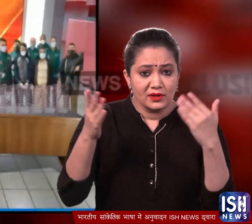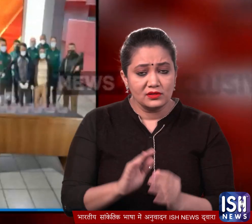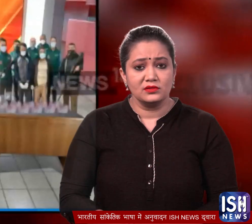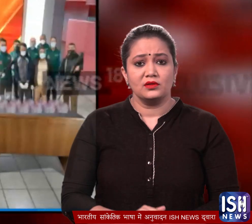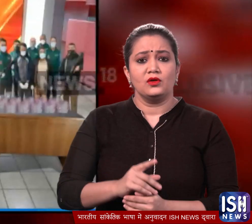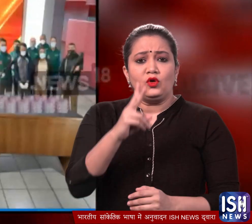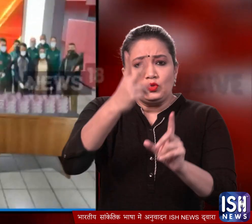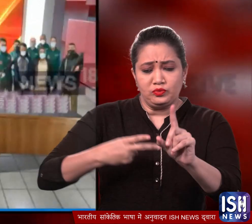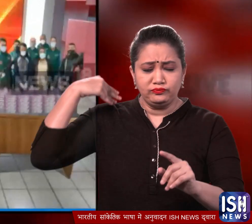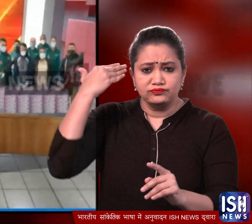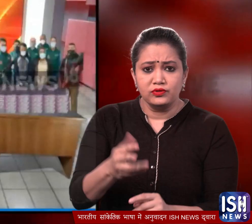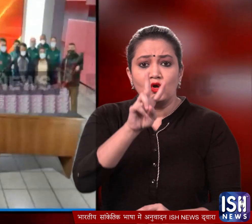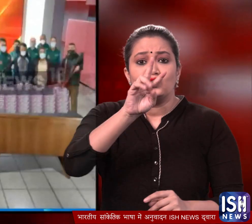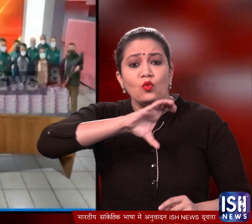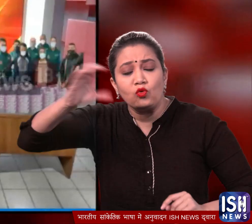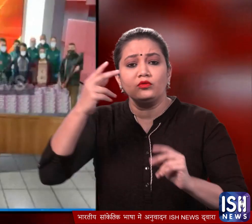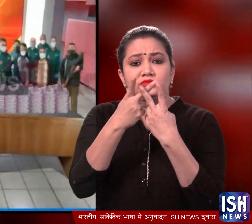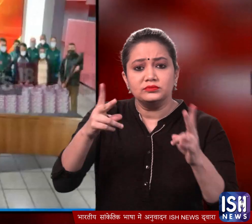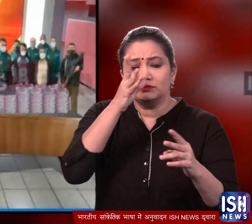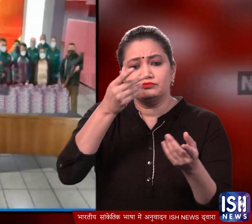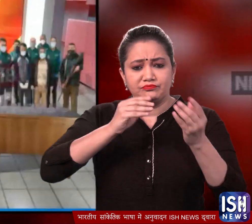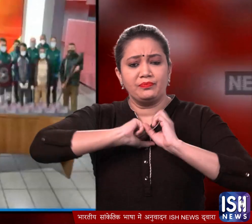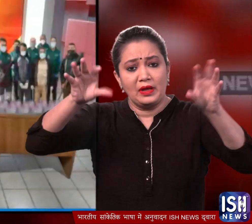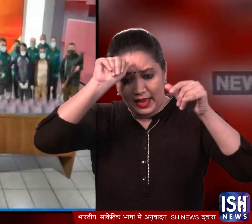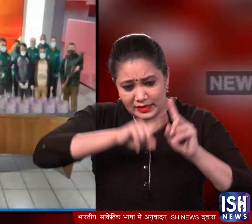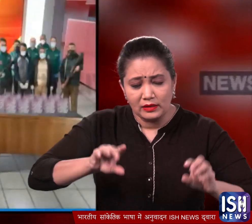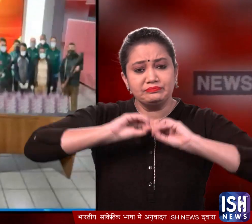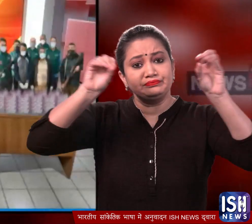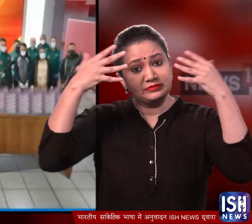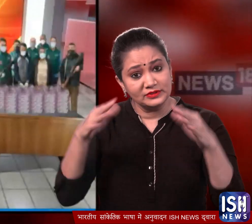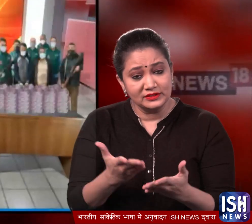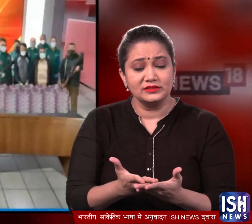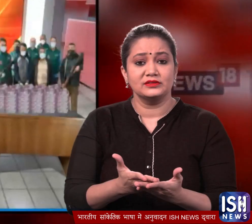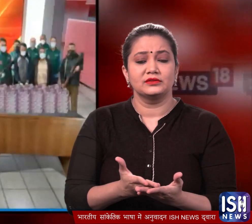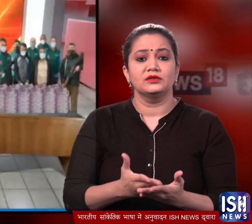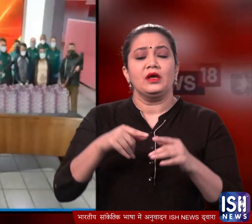खुबूल किया कि वो पिछले दो साल में दो करोड रुपए के नकली नोट भारत में खपा चुके हैं। और